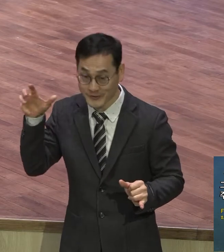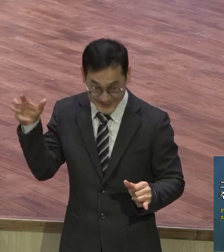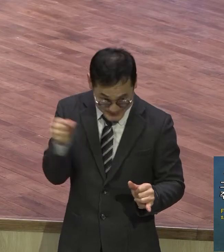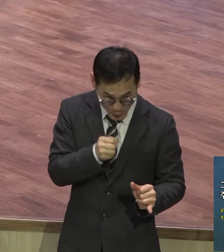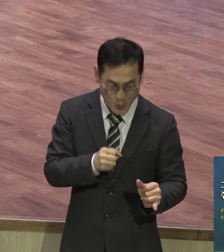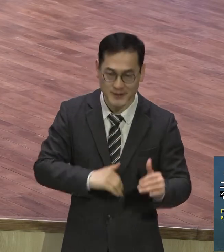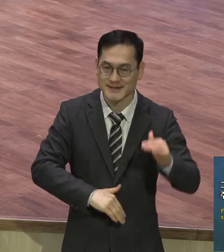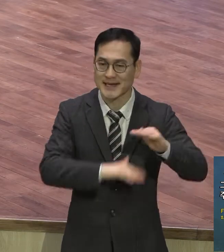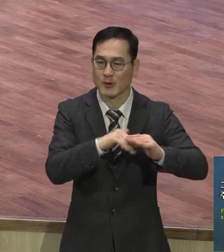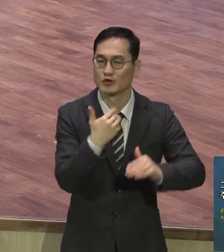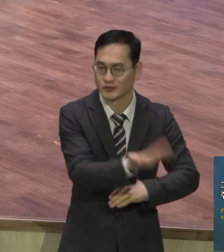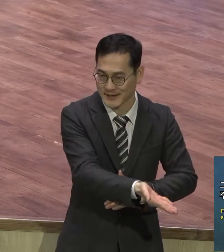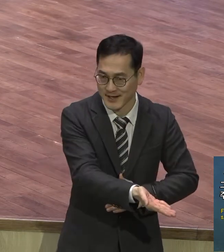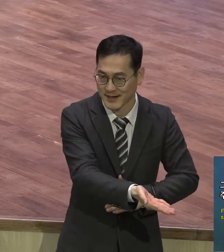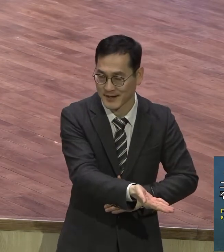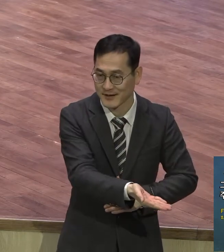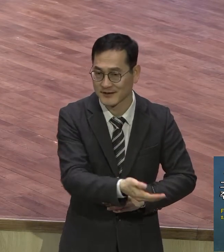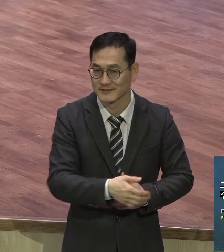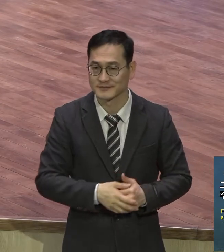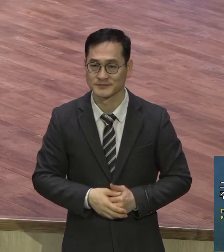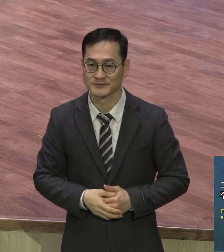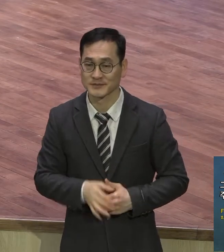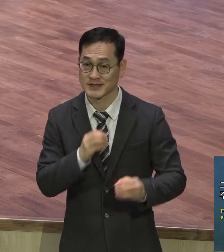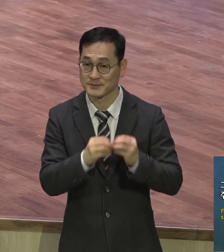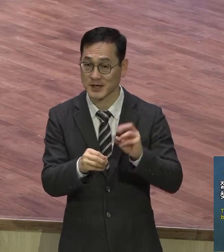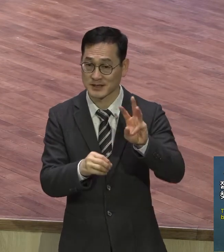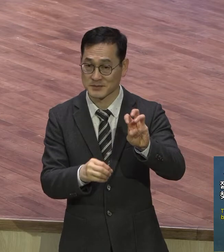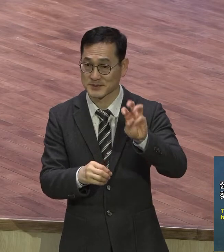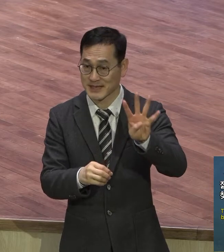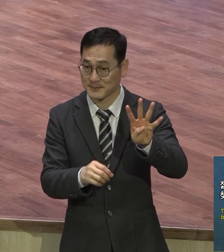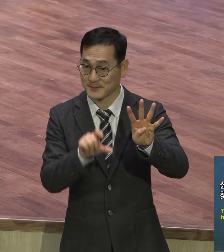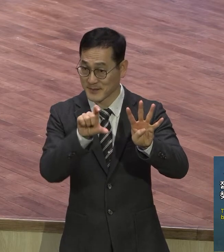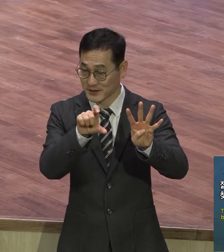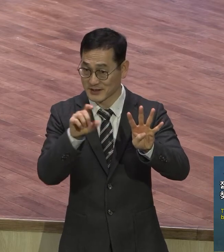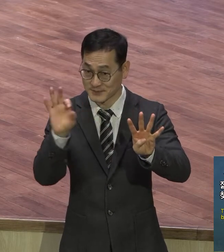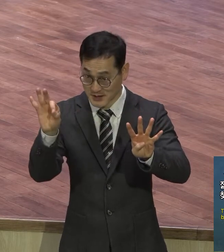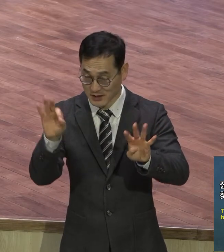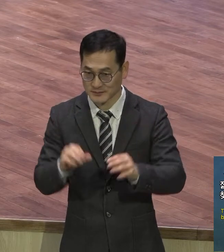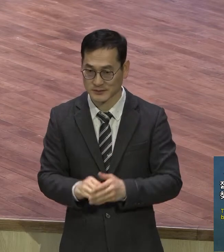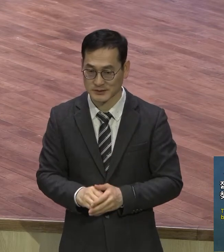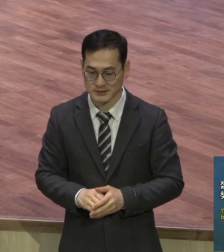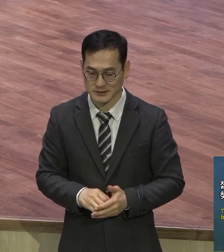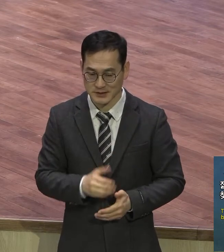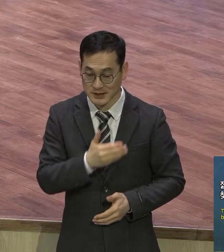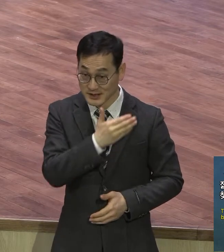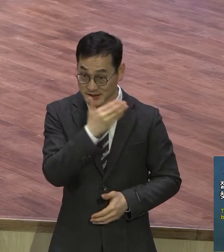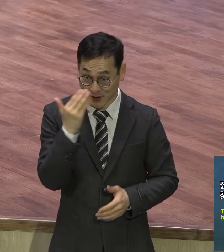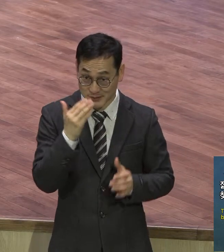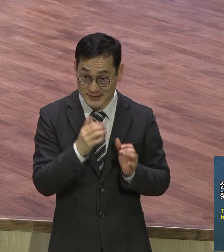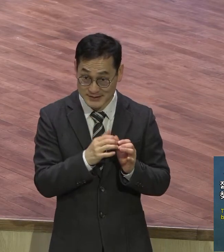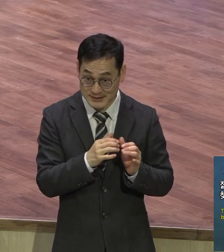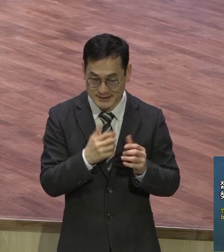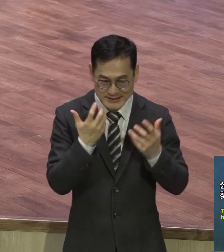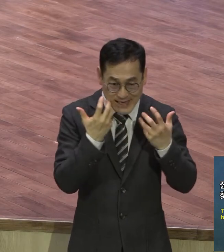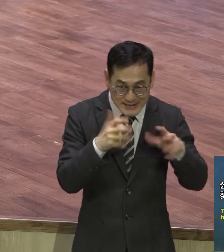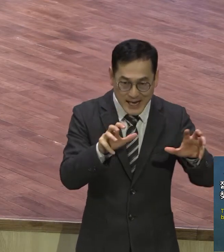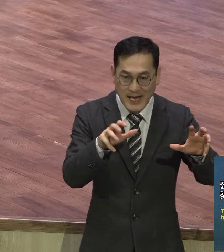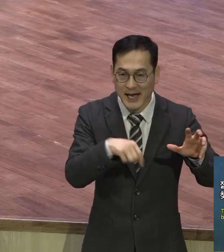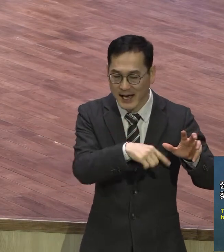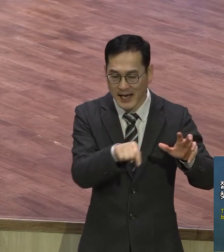10편 34편 10절에는 젊은 사자는 군피파여 줄을지라도 요하를 찾는 자는